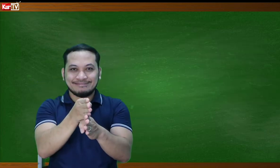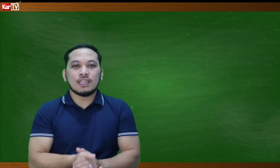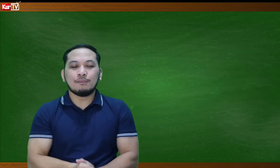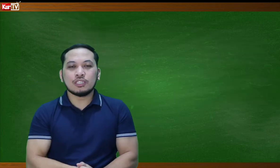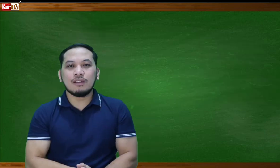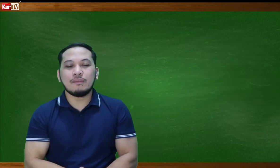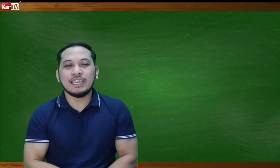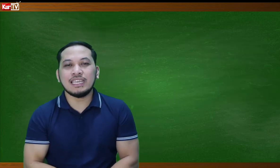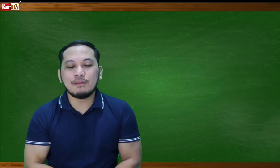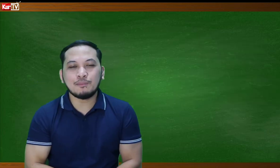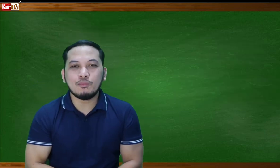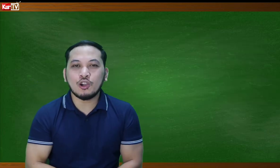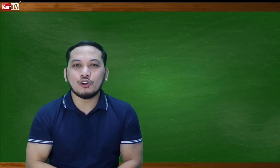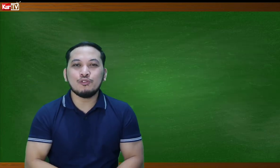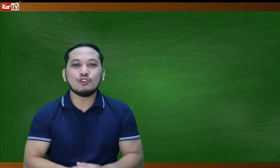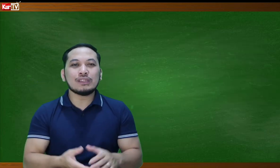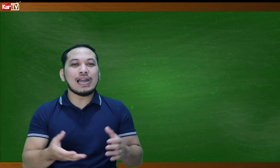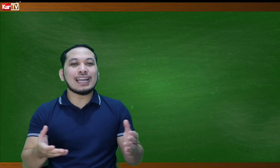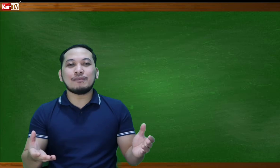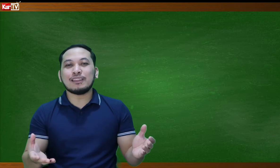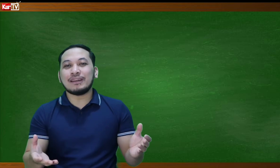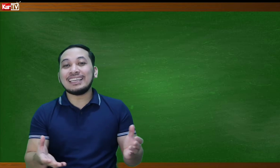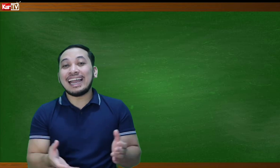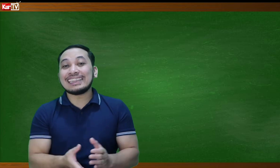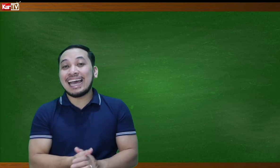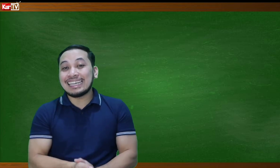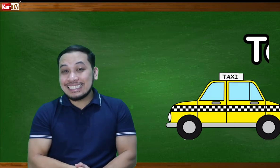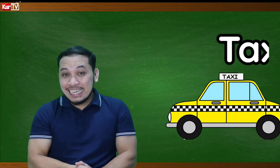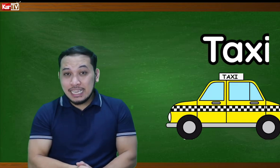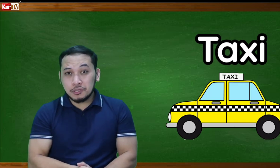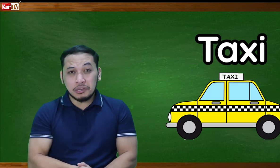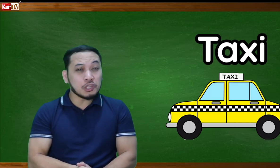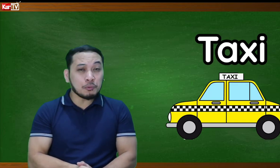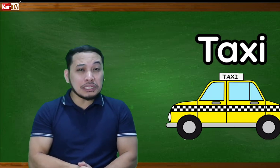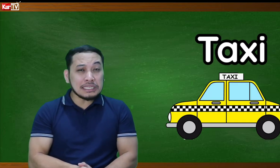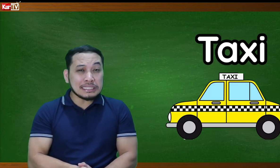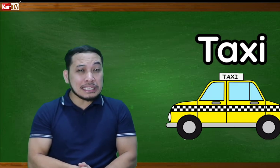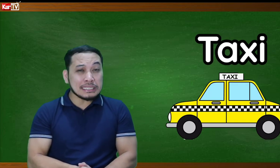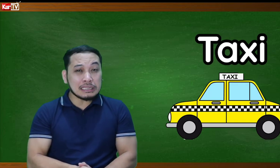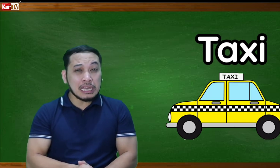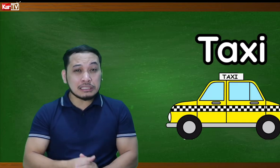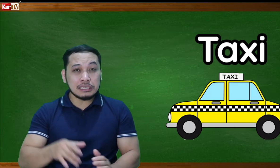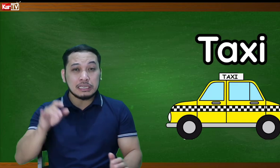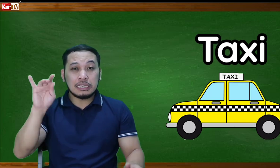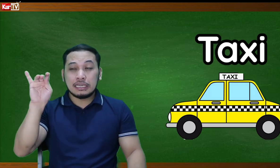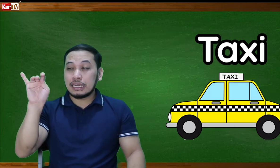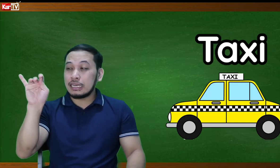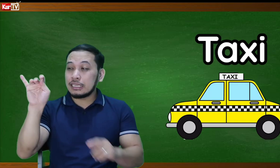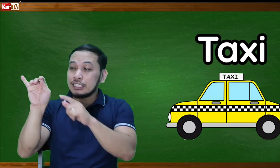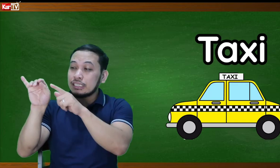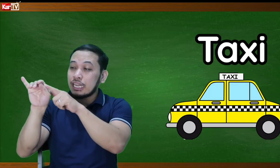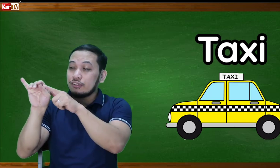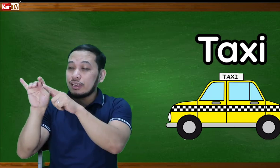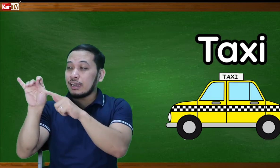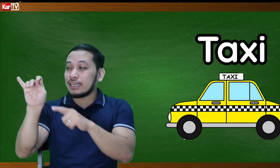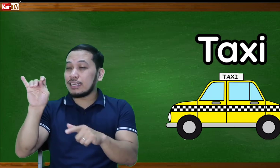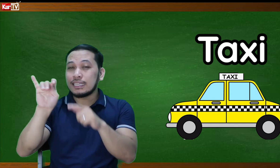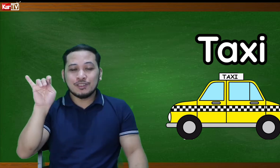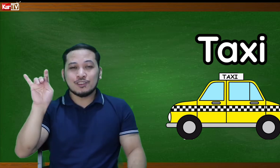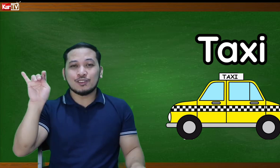Tapos, ang mga mahilig naman pong mag-commute na ang gamit naman nila ay taxi. So, ganito po natin isisenas ang taxi. Naka-letter D tayo na nang ganyan. So,